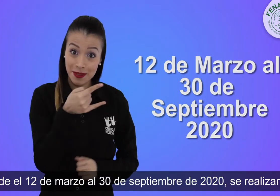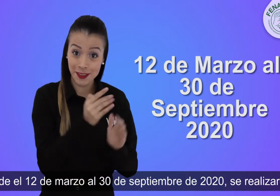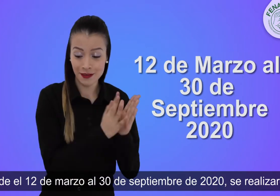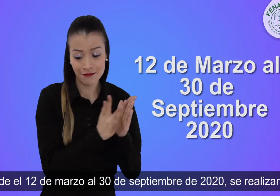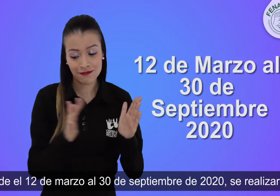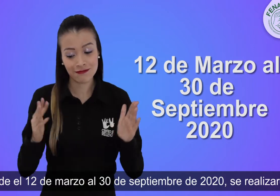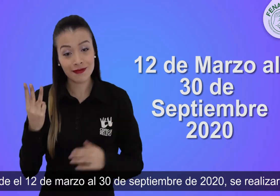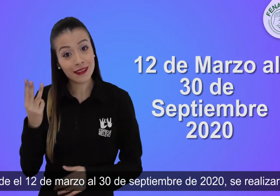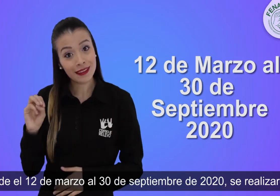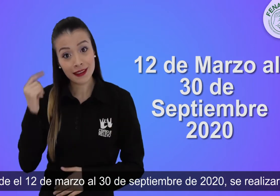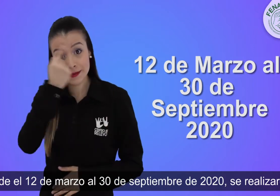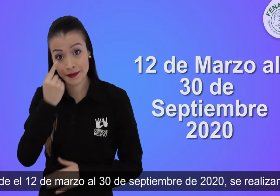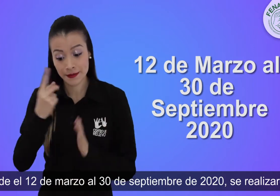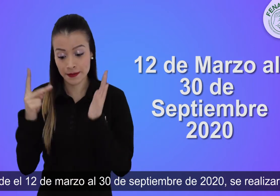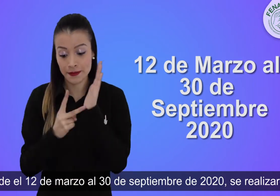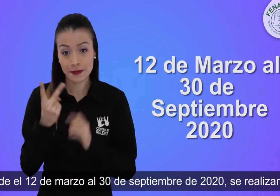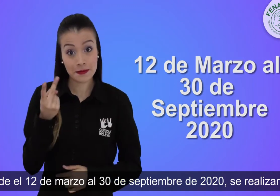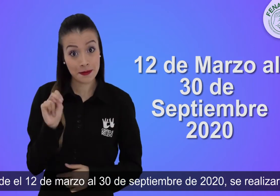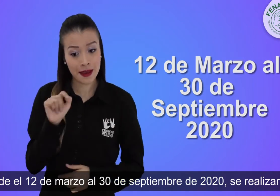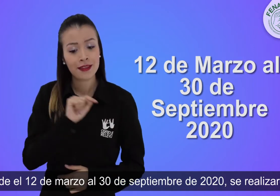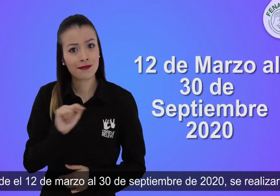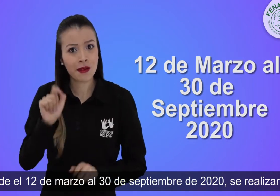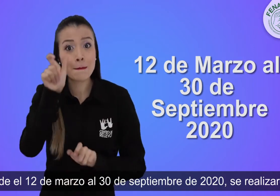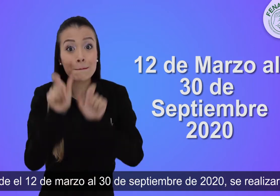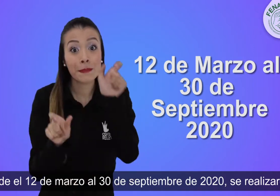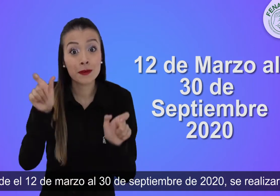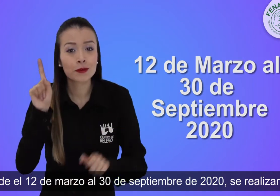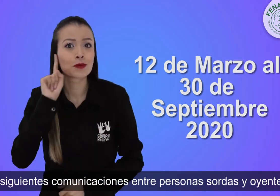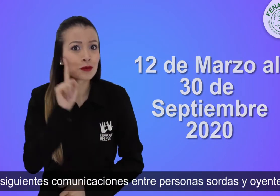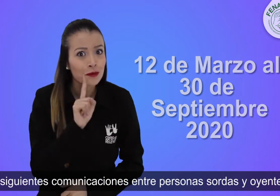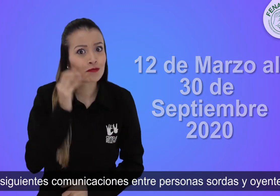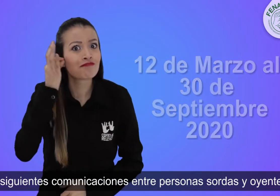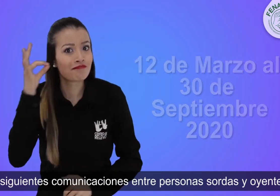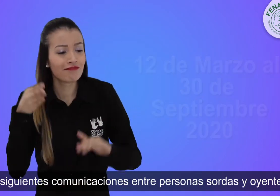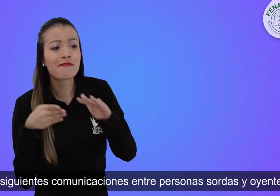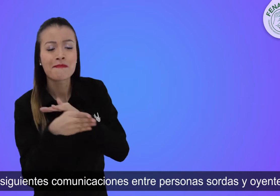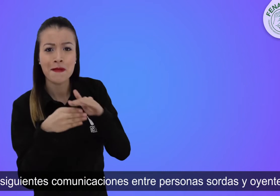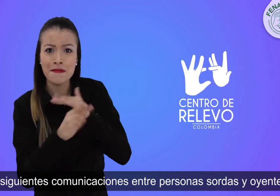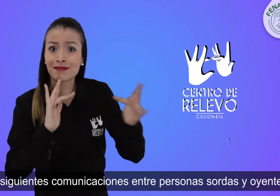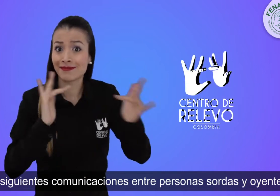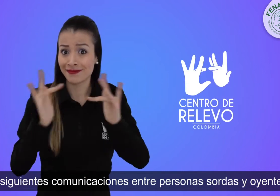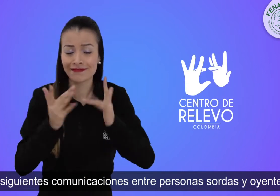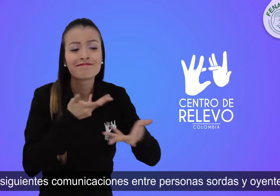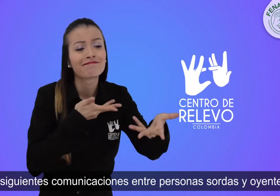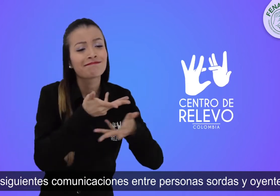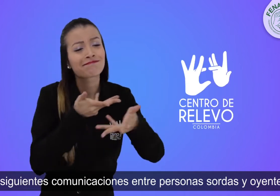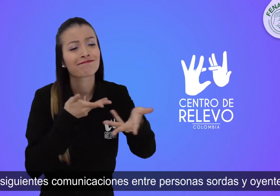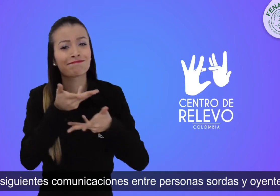Desde el 12 de marzo al 30 de septiembre del 2020, se realizaron las siguientes comunicaciones entre personas